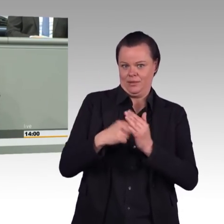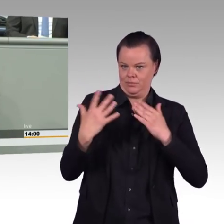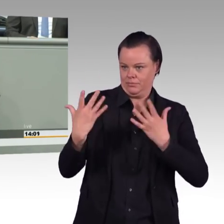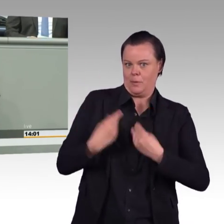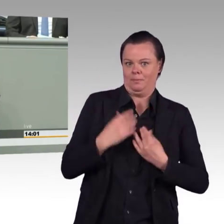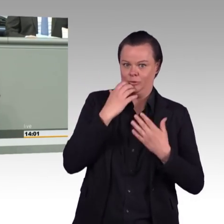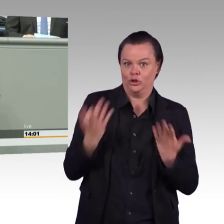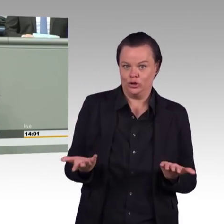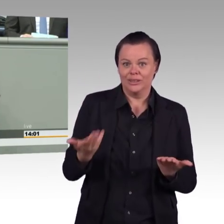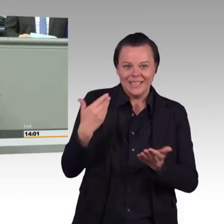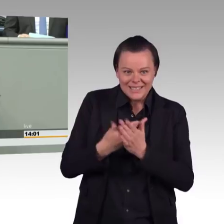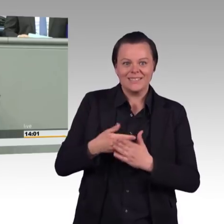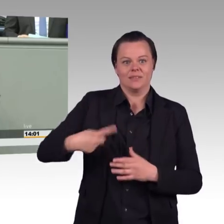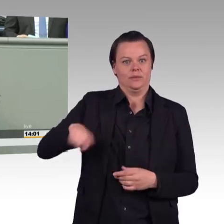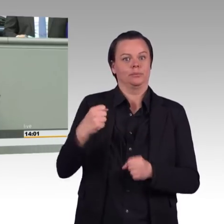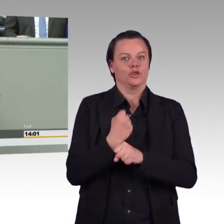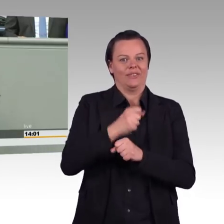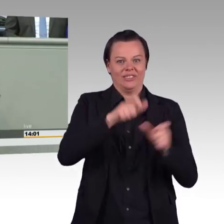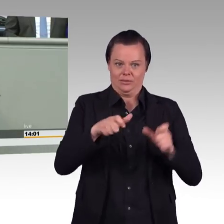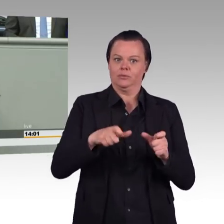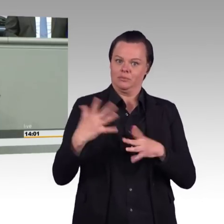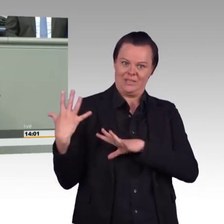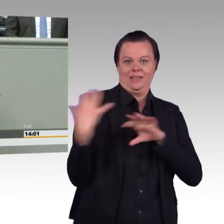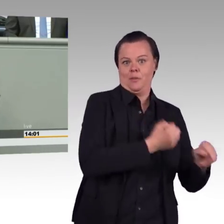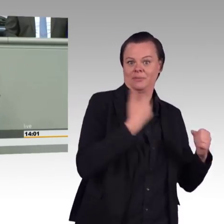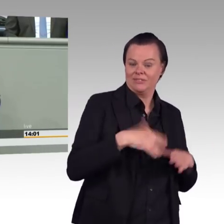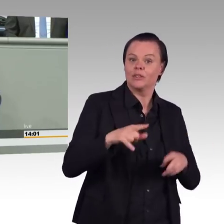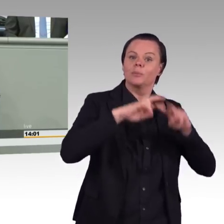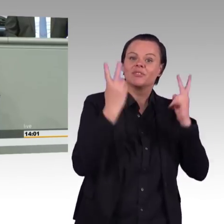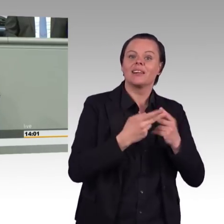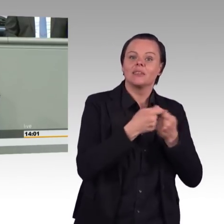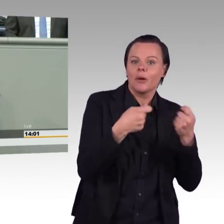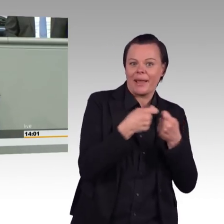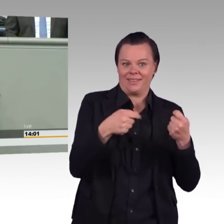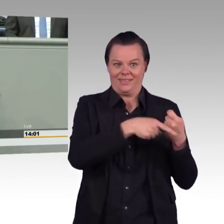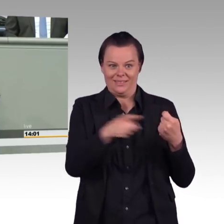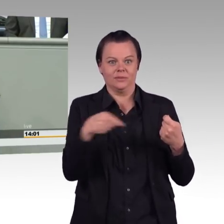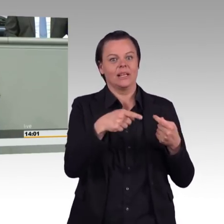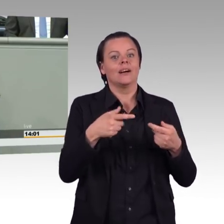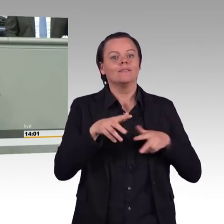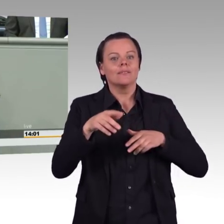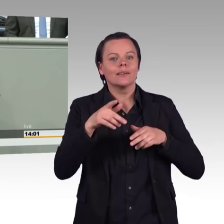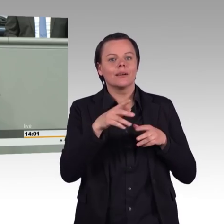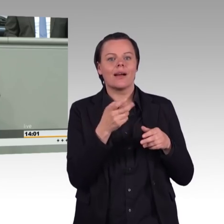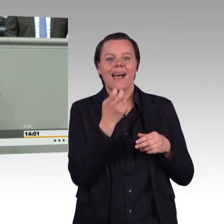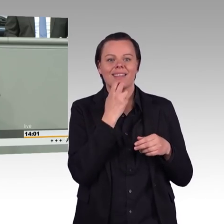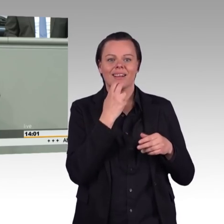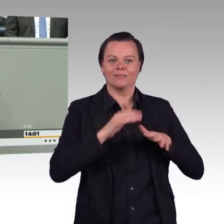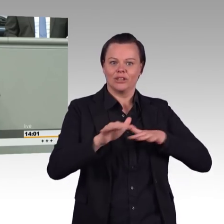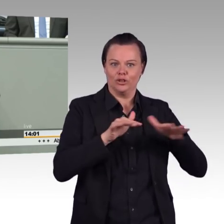zwei Teilen. Er steht zum einen aus dem Strukturstärkungsgesetz und auch aus dem Kohleausstiegsgesetz. Ja, aus beiden Teilen besteht er.